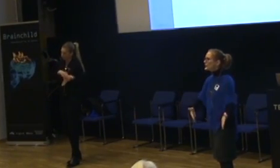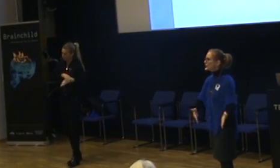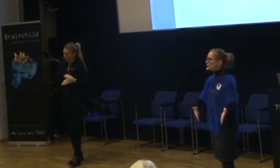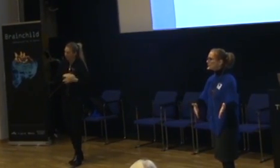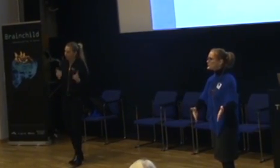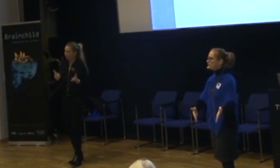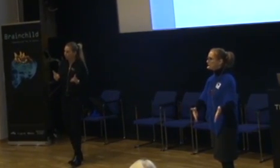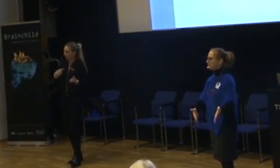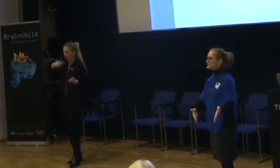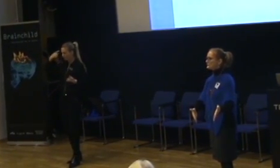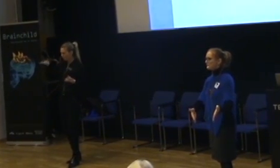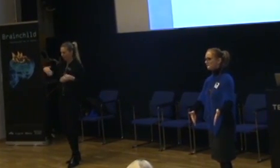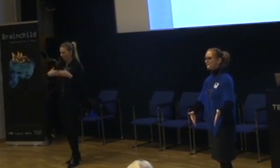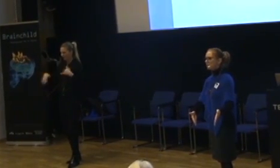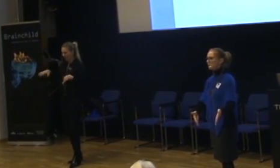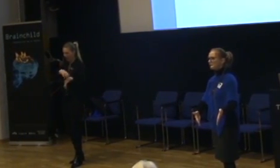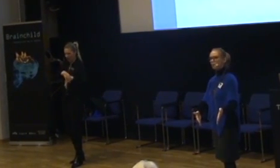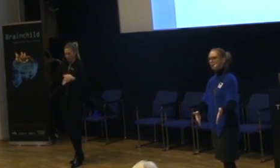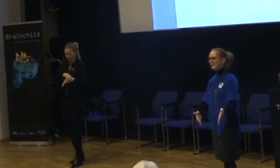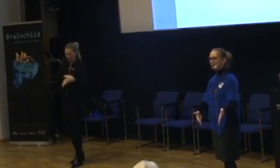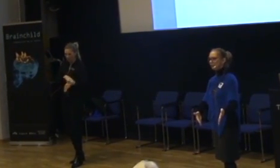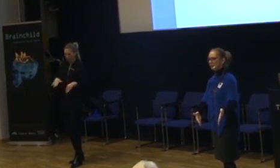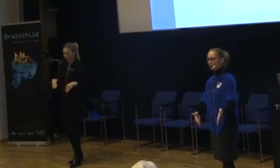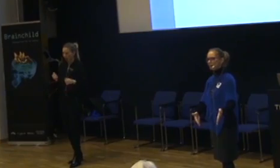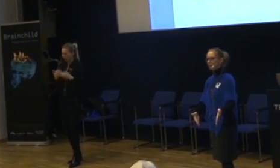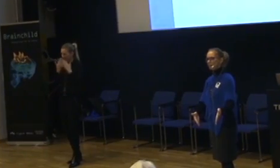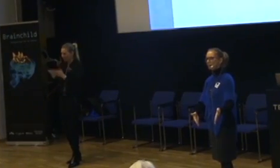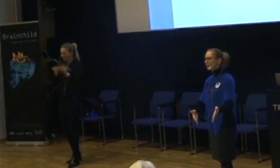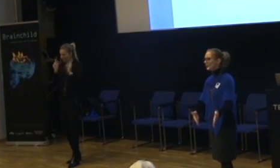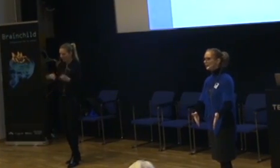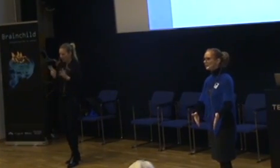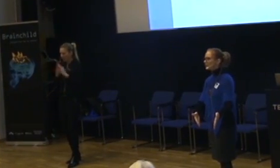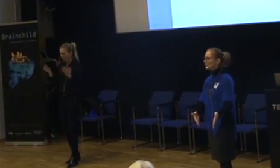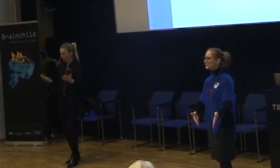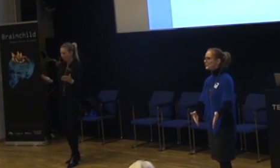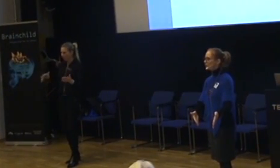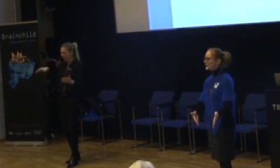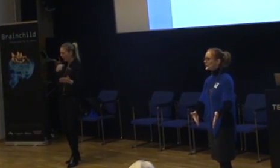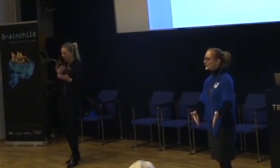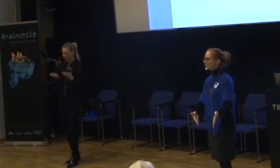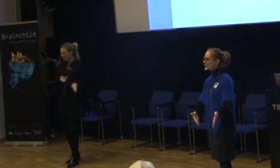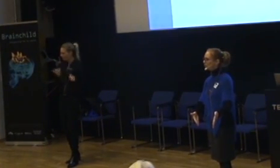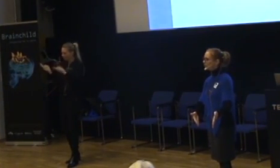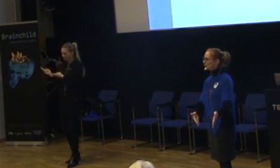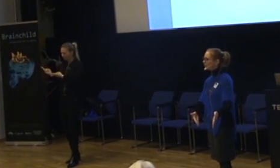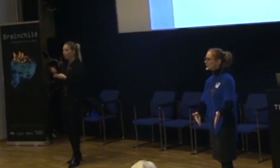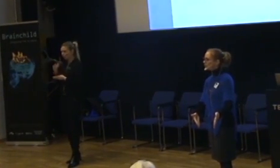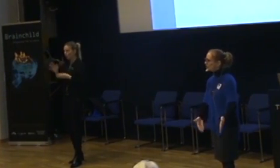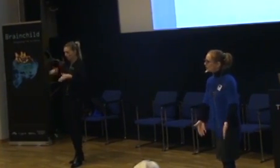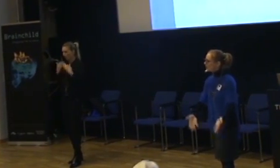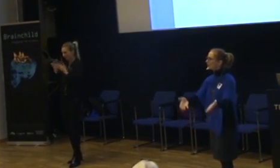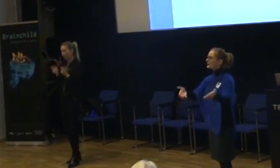förstår inte varför man tror att alla dagisbarn ska läsa samma böcker. De är inte likadana. En del har läser tjocka böcker redan om de 3-4 år.